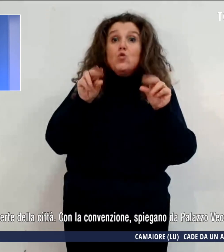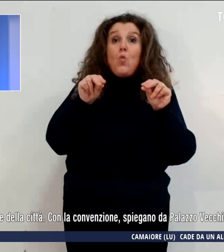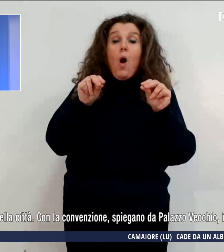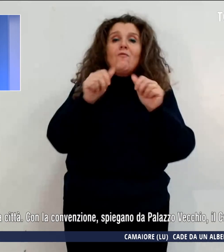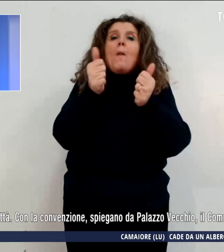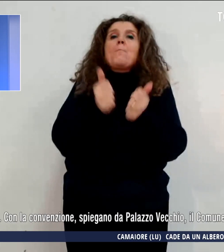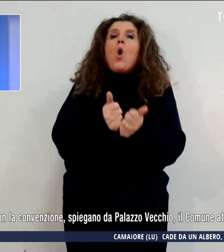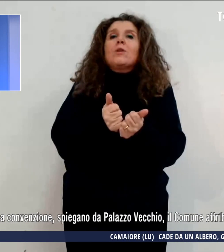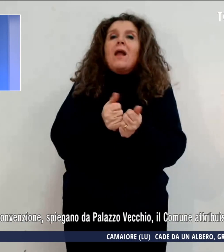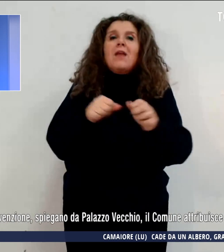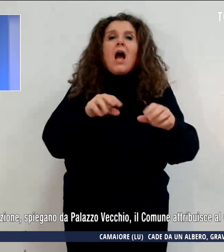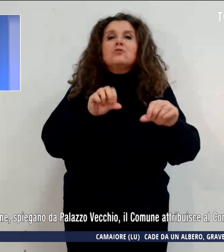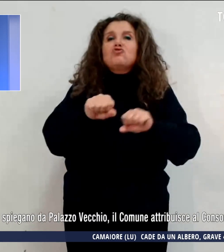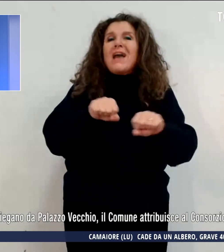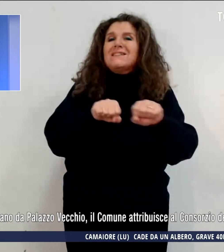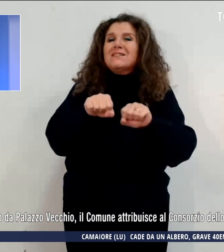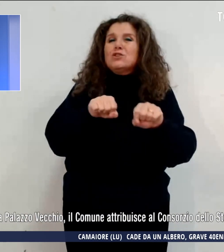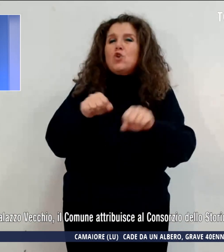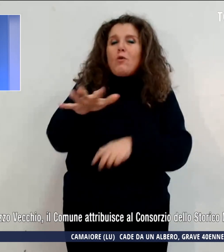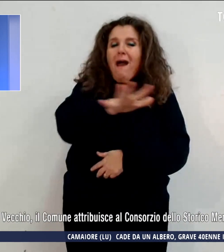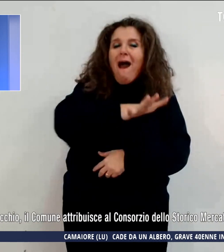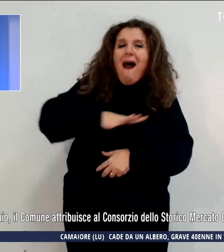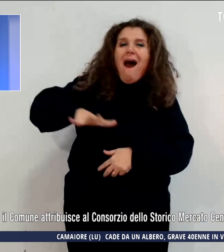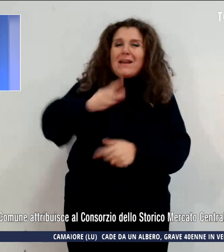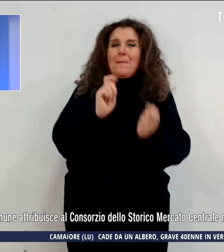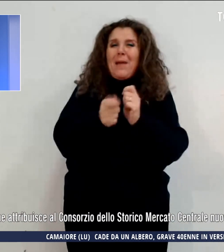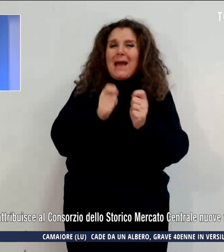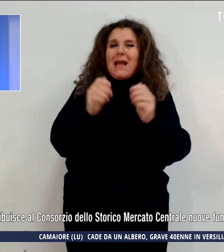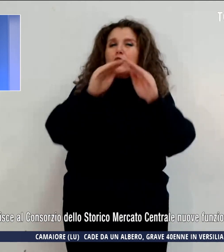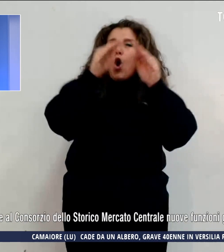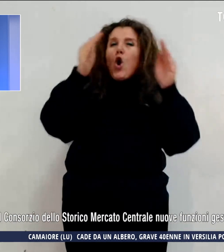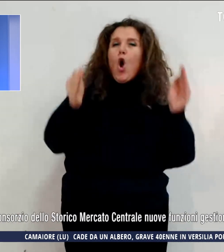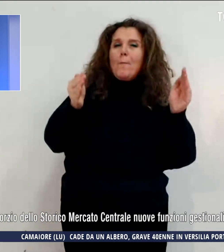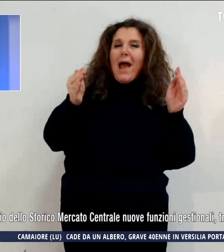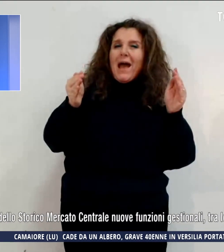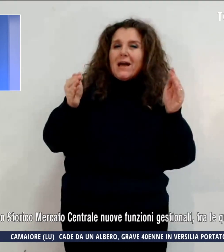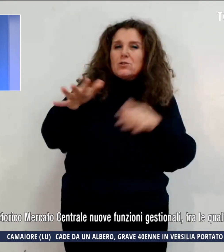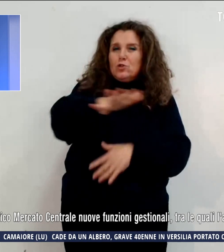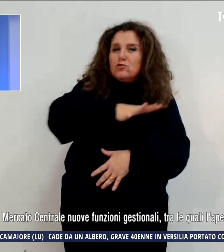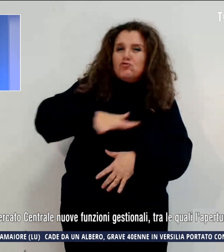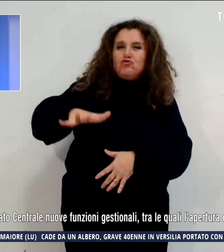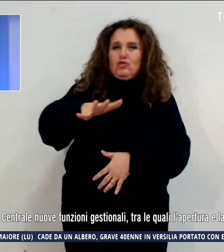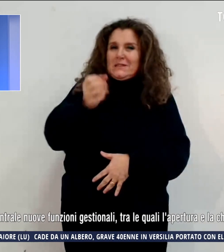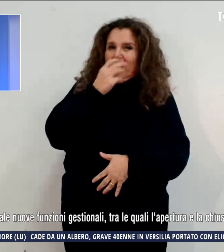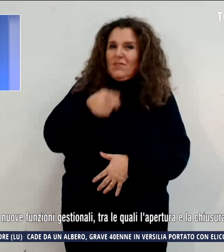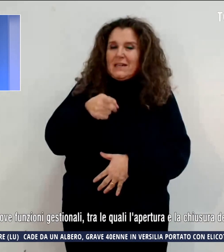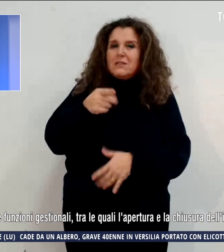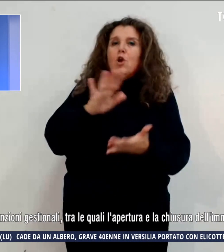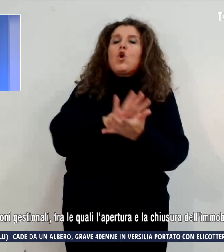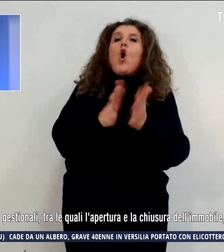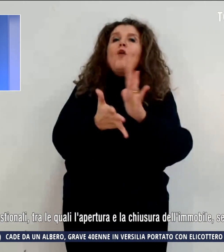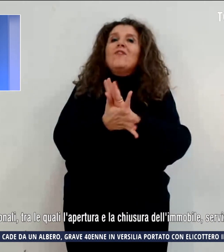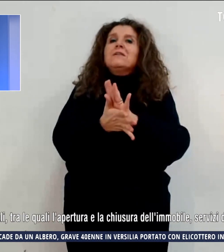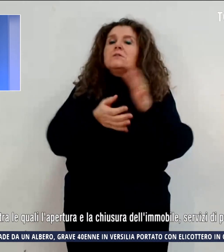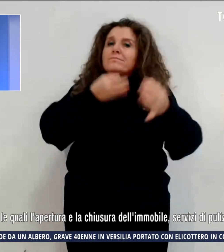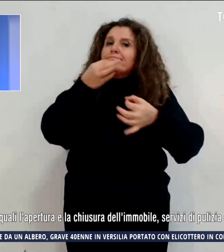di gestione delle aree mercatali coperte della città. Con la convenzione, spiegano